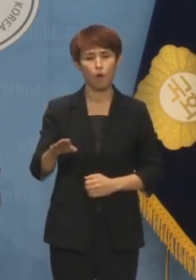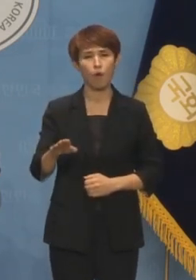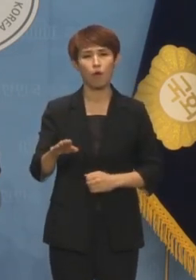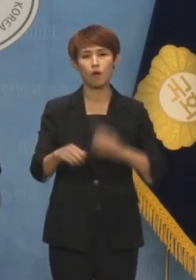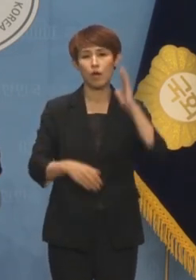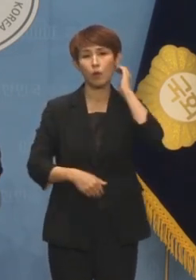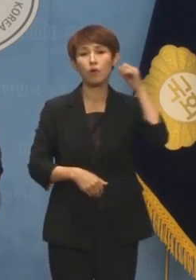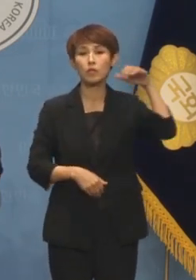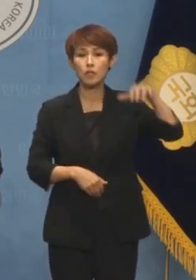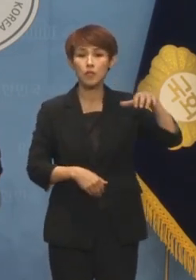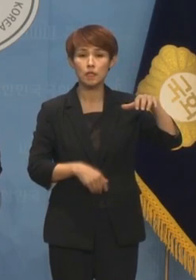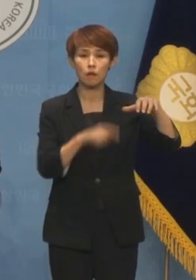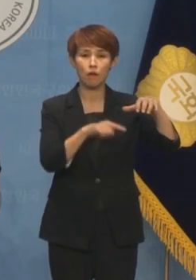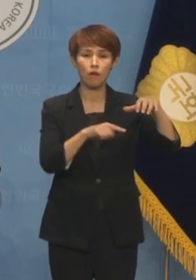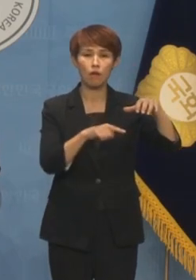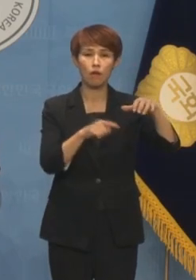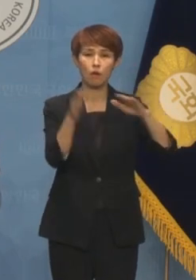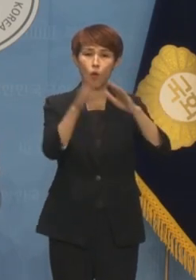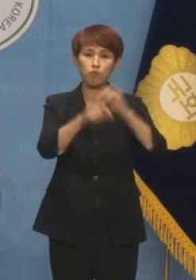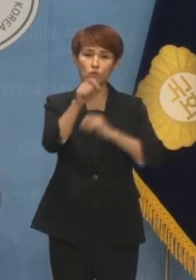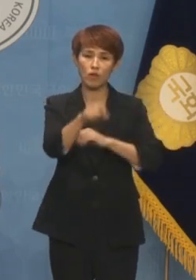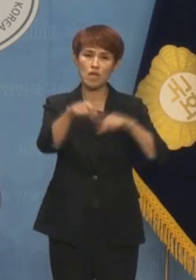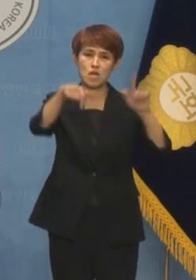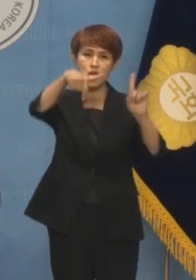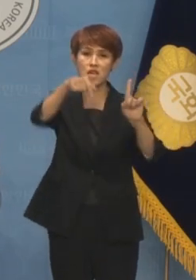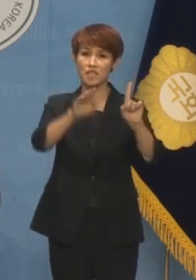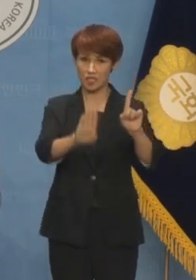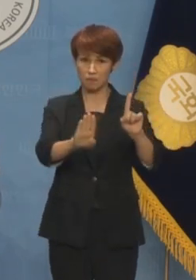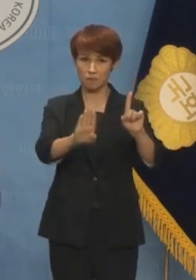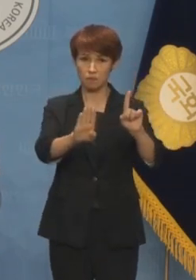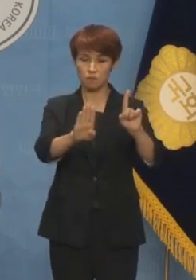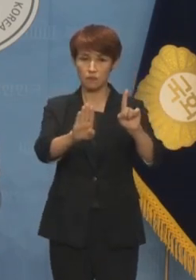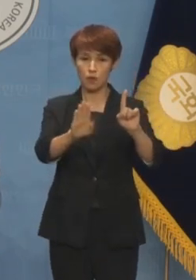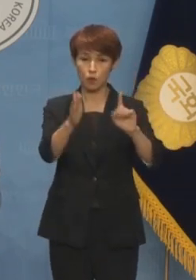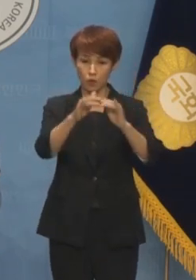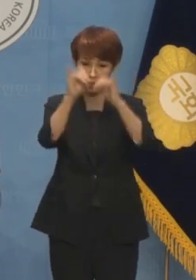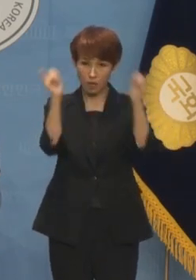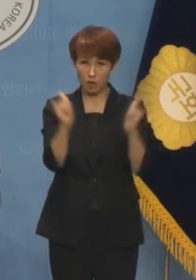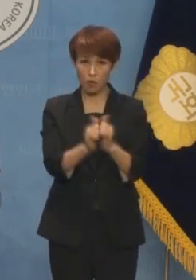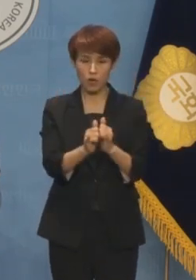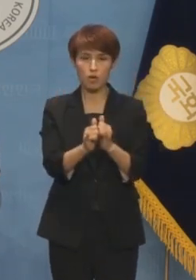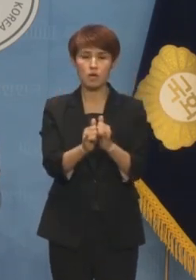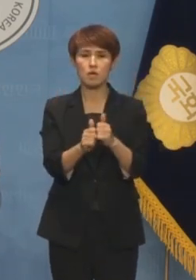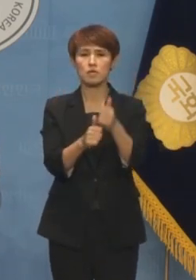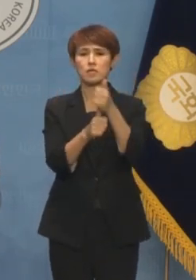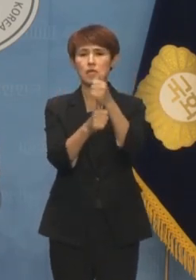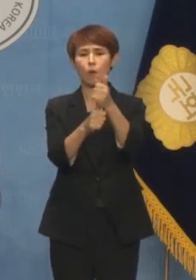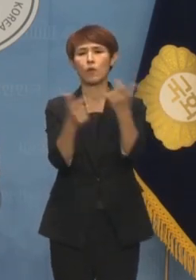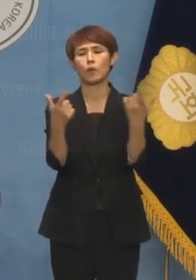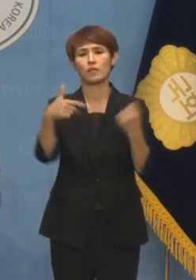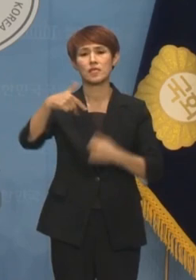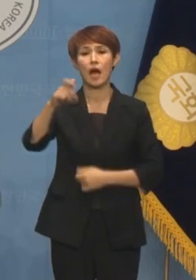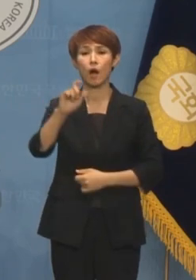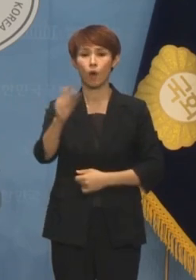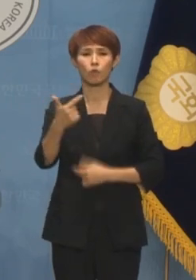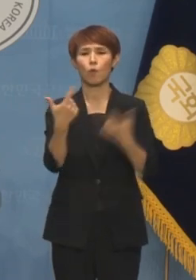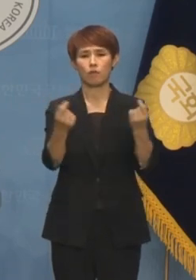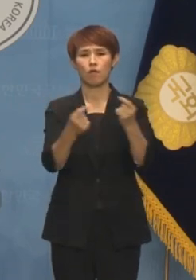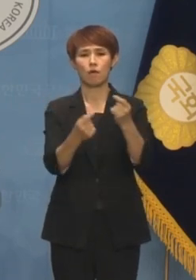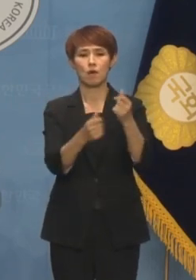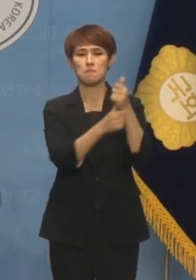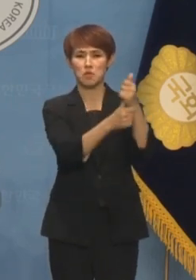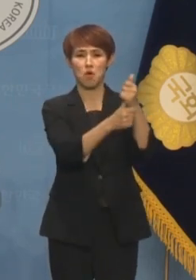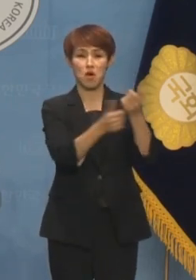대통령실에서 공무원직급으로는 1급이지만 공직사회에서는 차관급으로 통하는 비서관으로